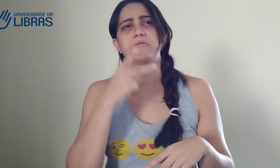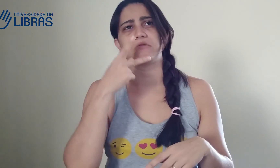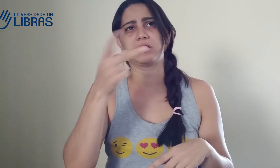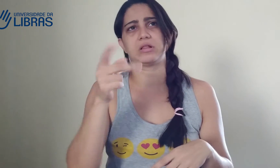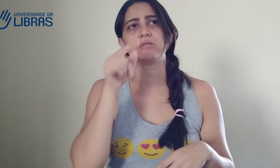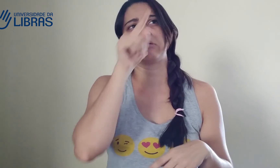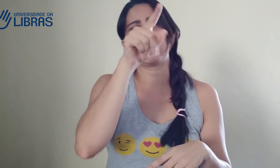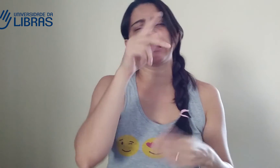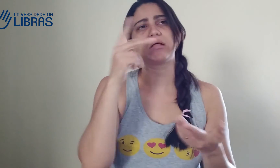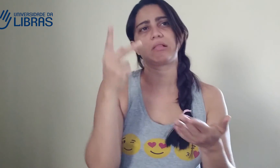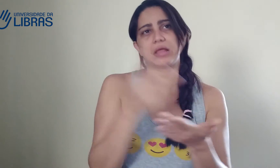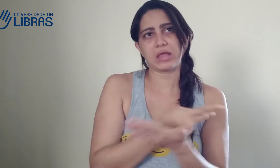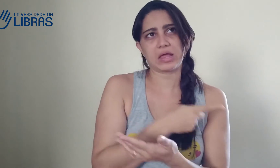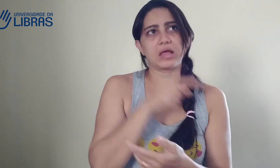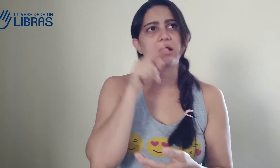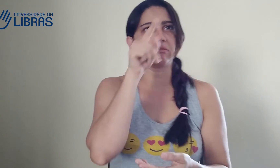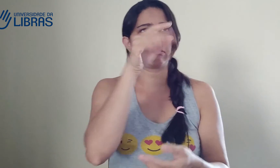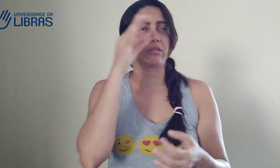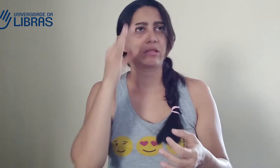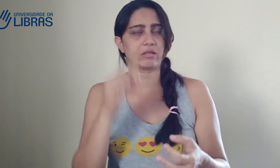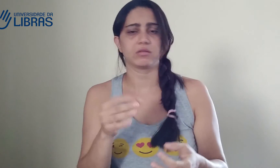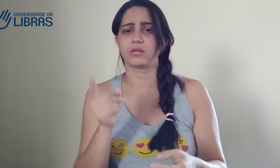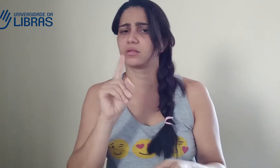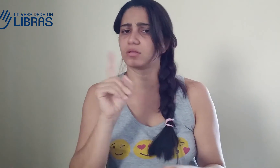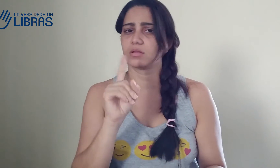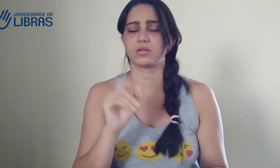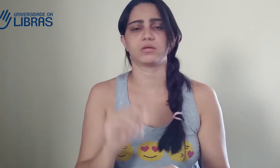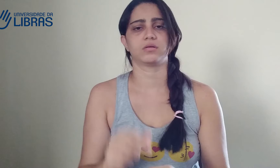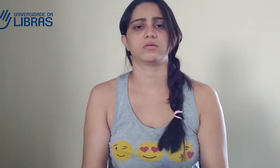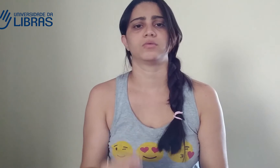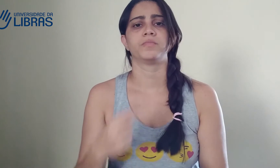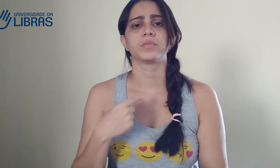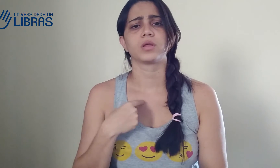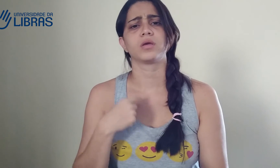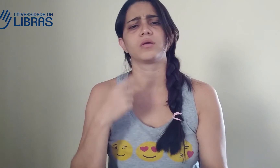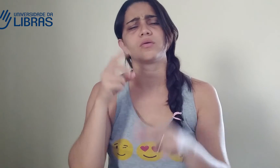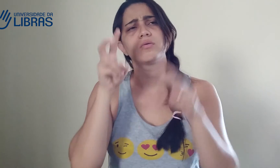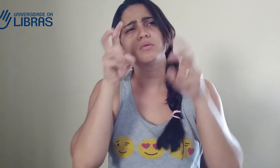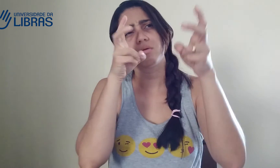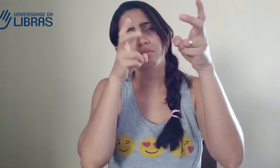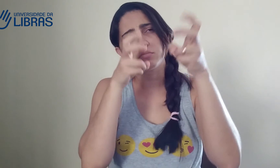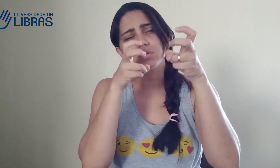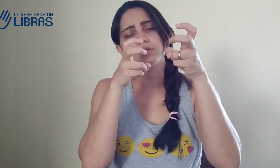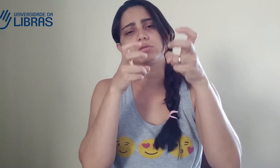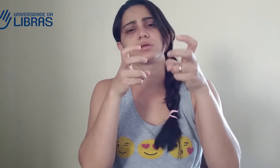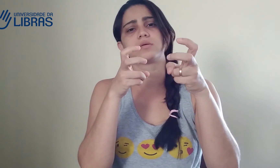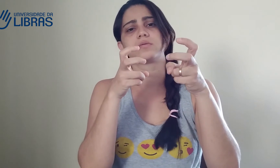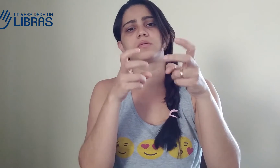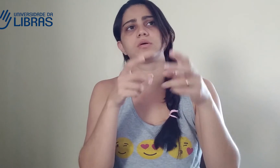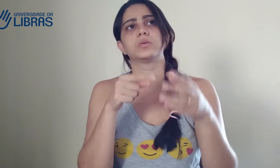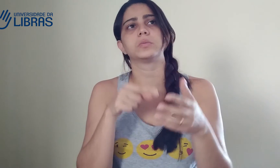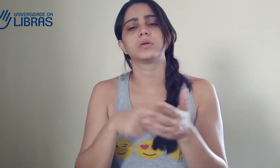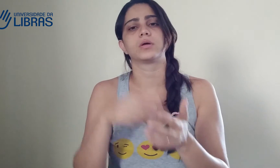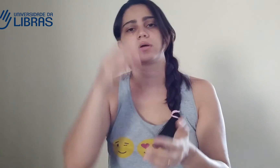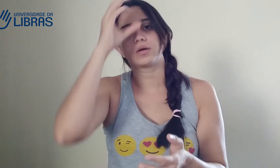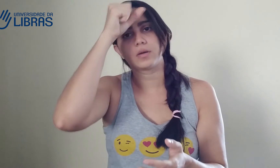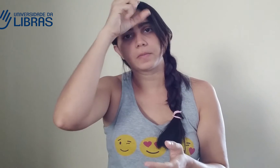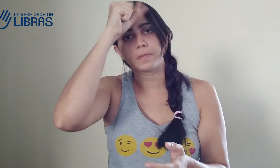Mas eu ainda não sou intérprete, estou aprendendo. Mas eu não estou aqui para estar julgando o intérprete, dizendo que, ah, esse